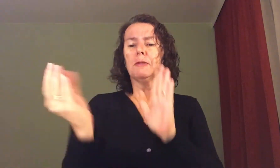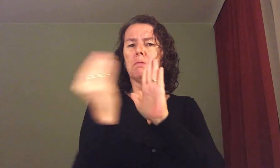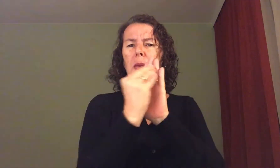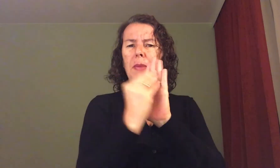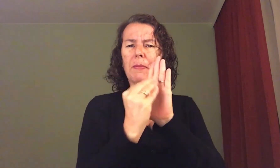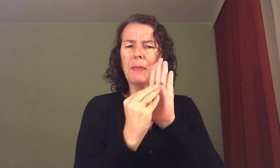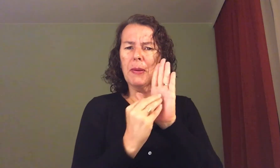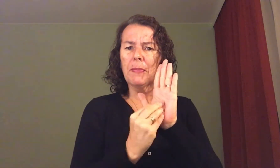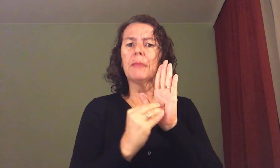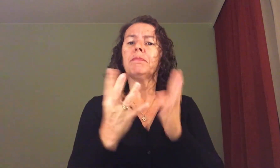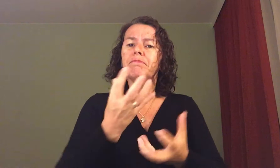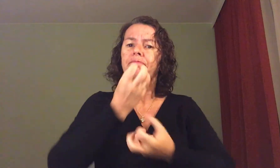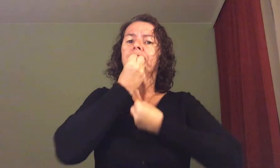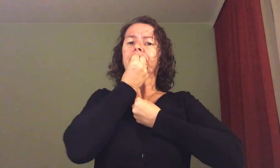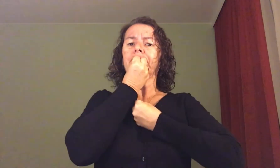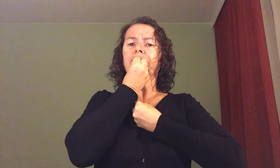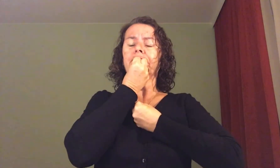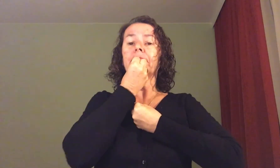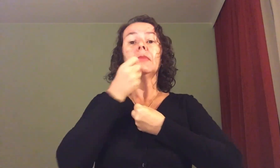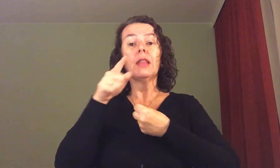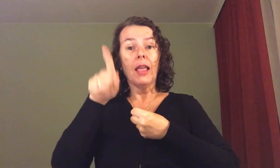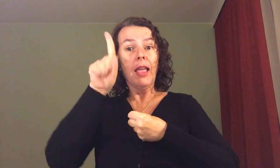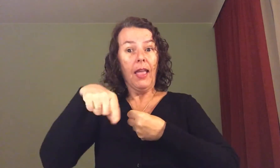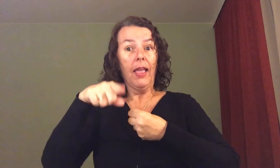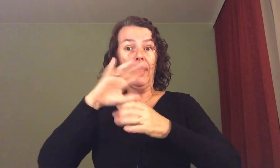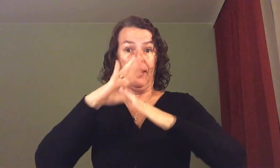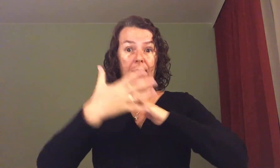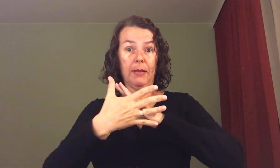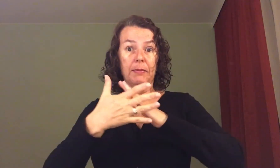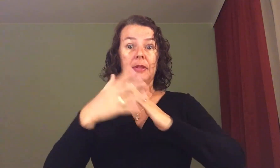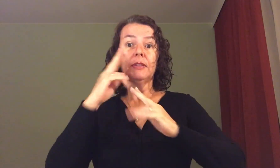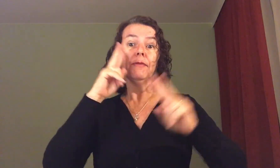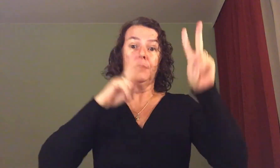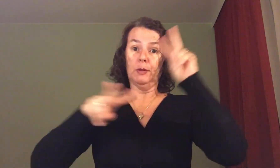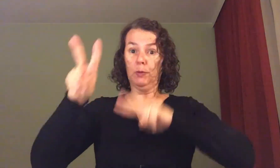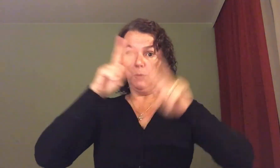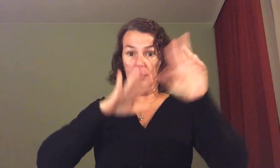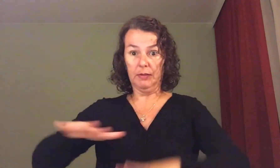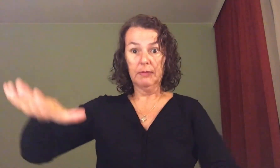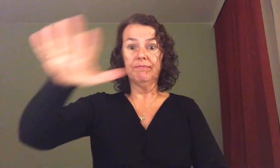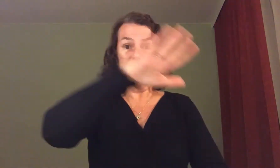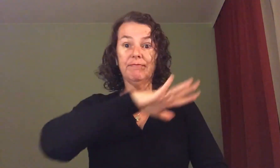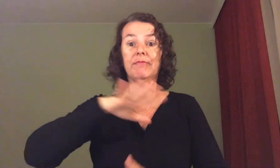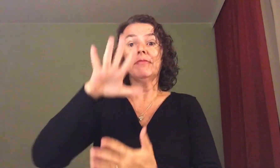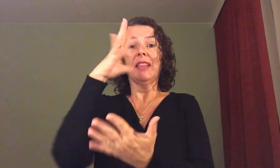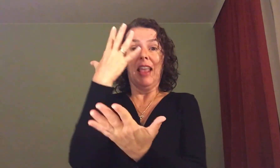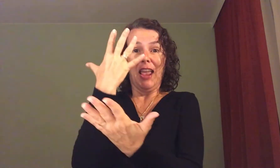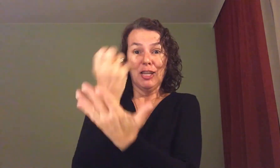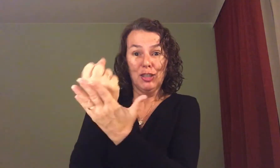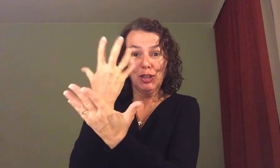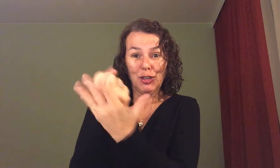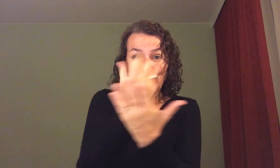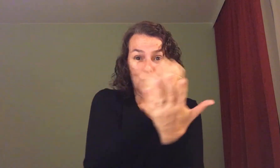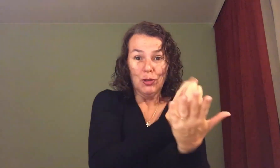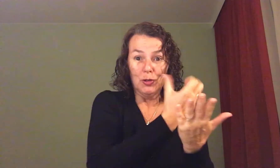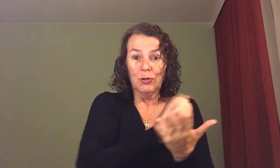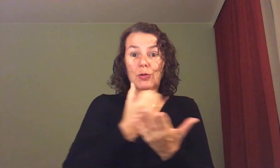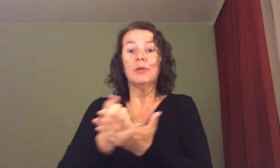de uma língua de modalidade visoespacial, o seu registro foi realizado por meio de